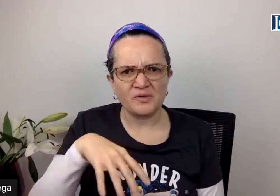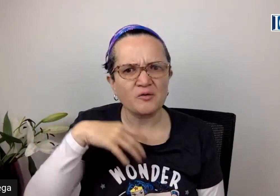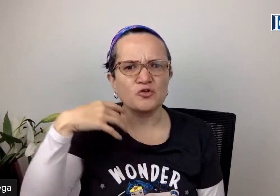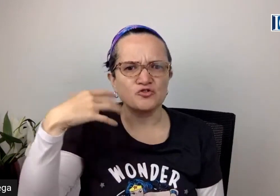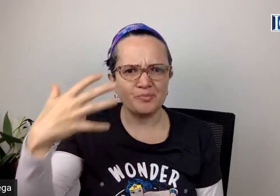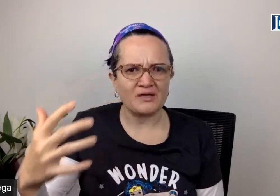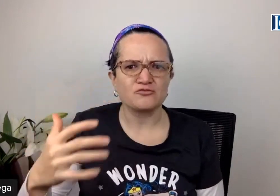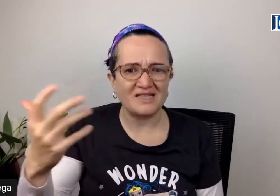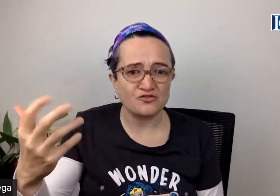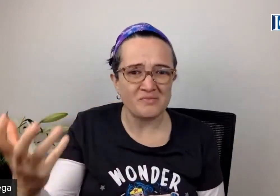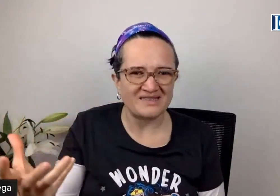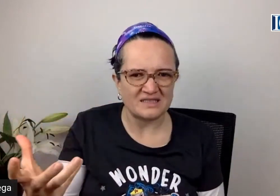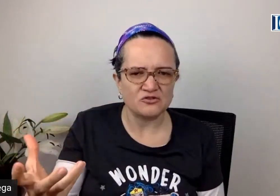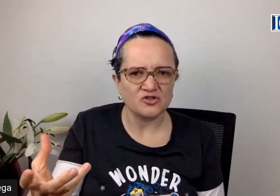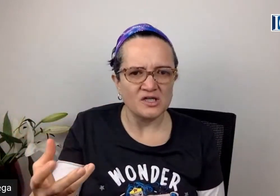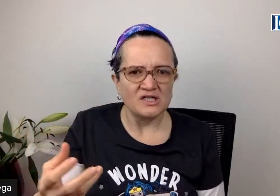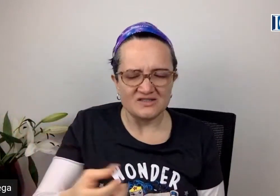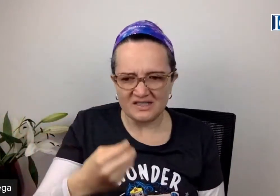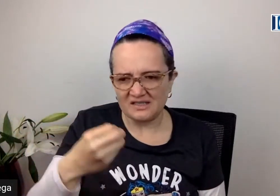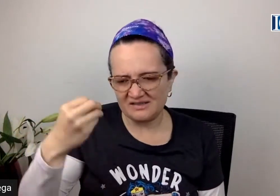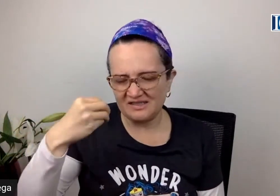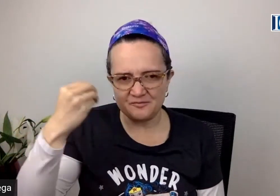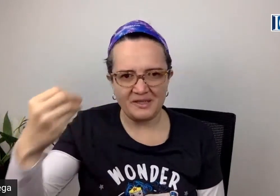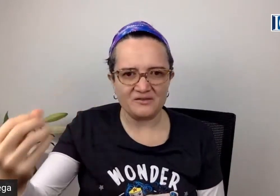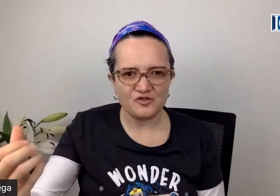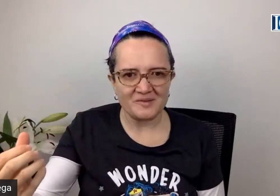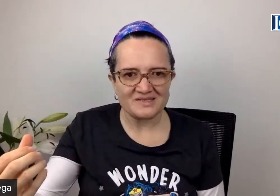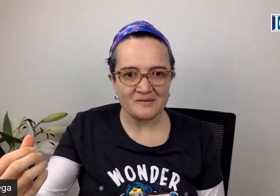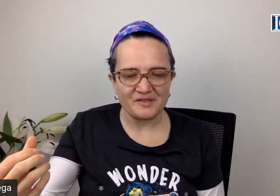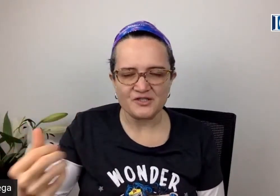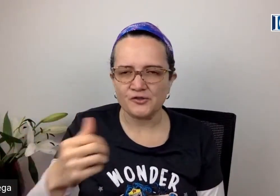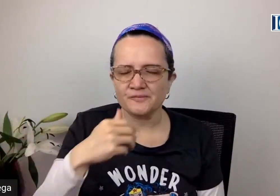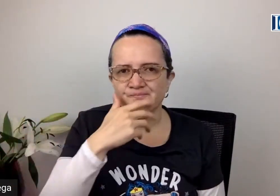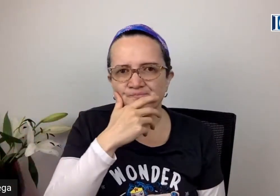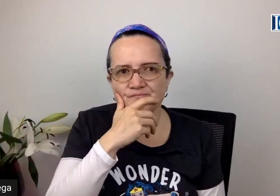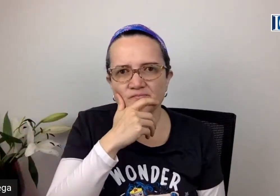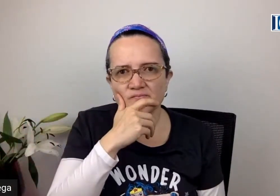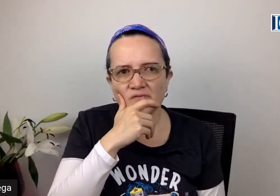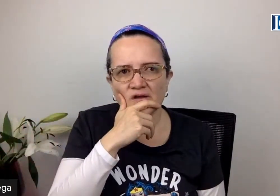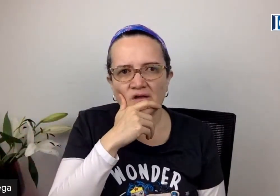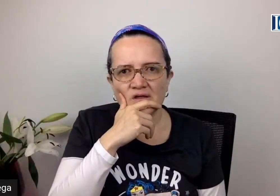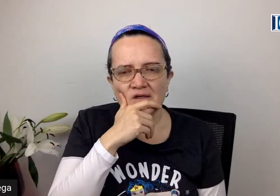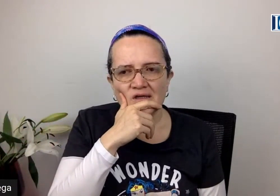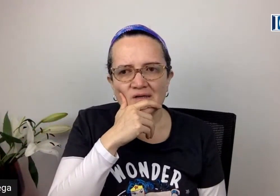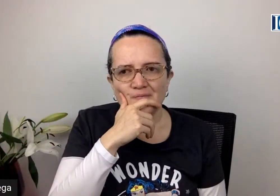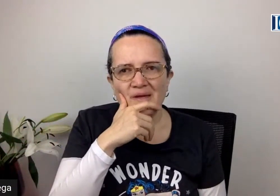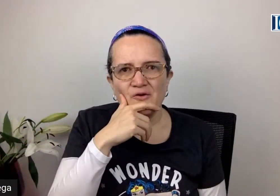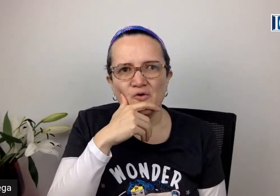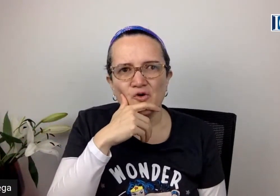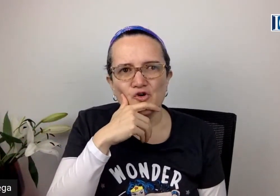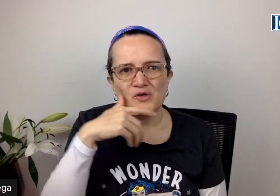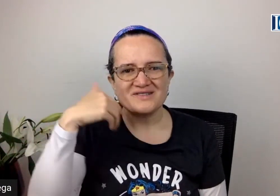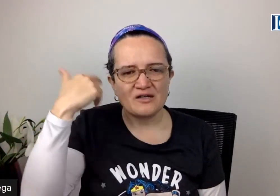hombre, como los perros más domésticos, se les ve esos temas de depresión, pero no están